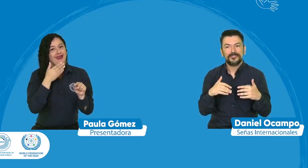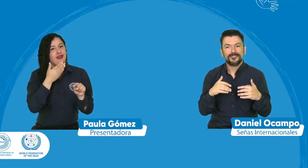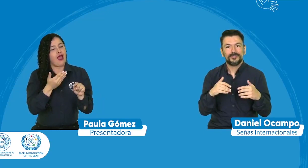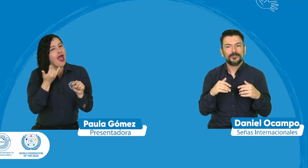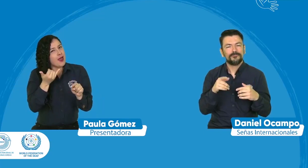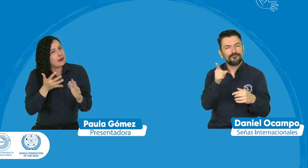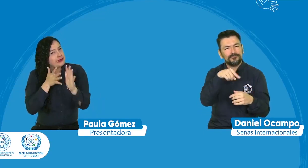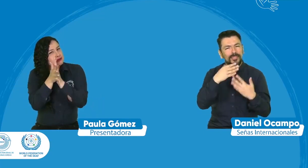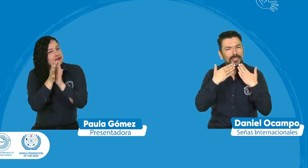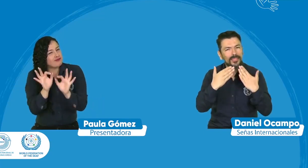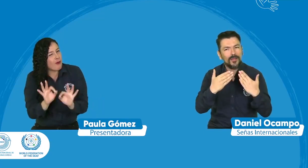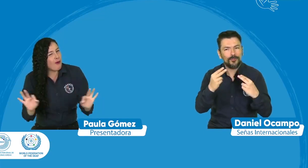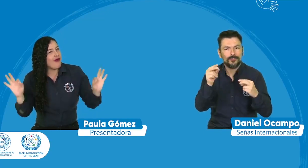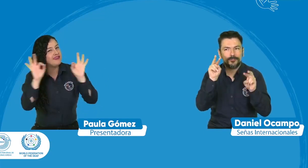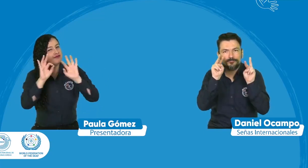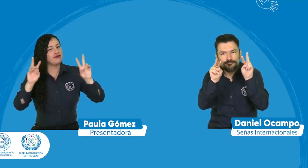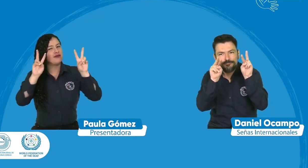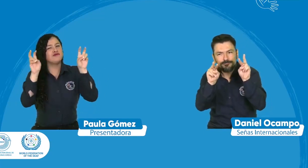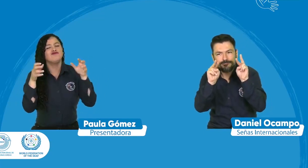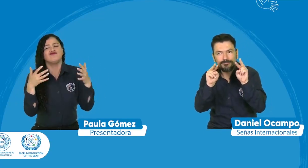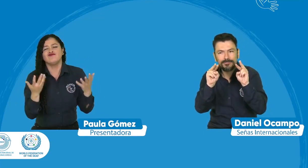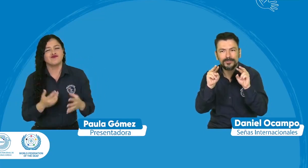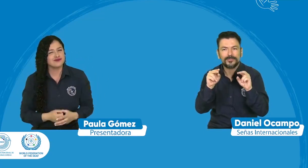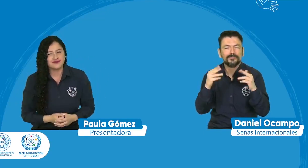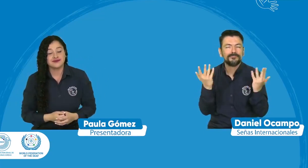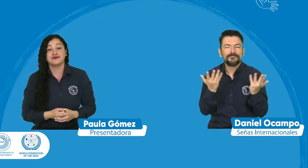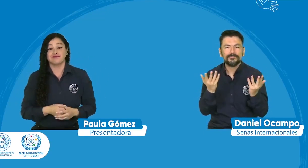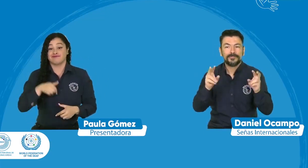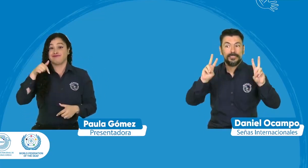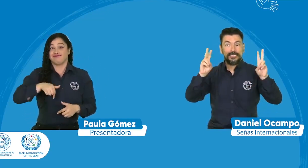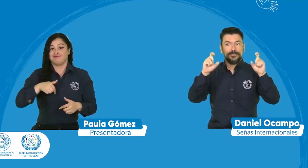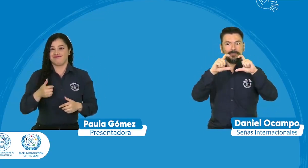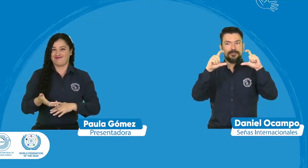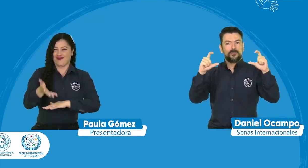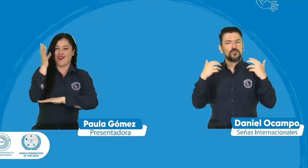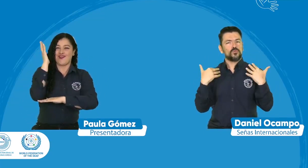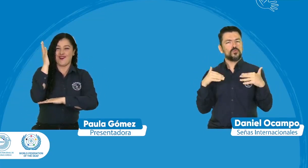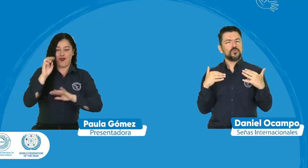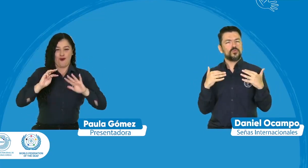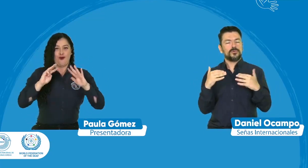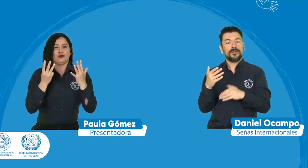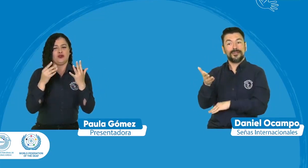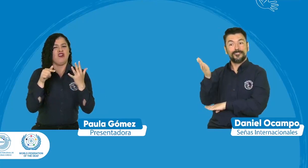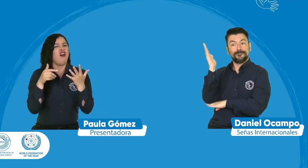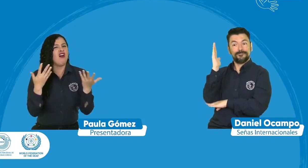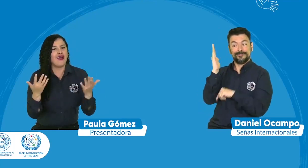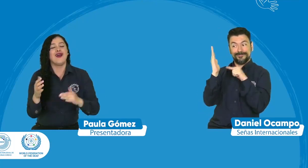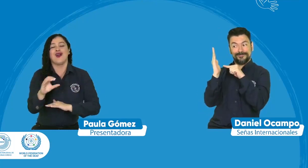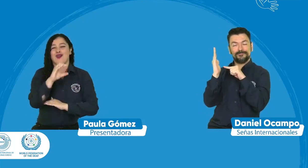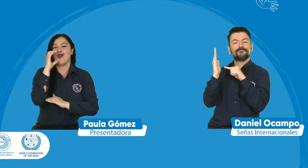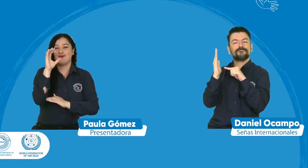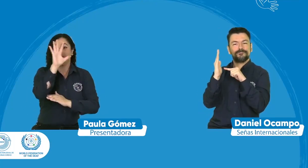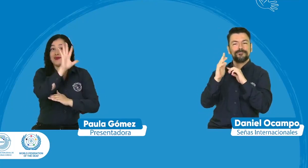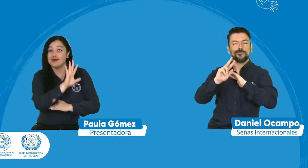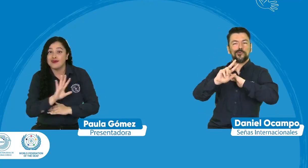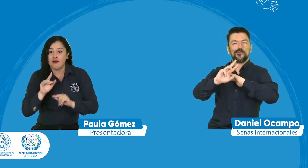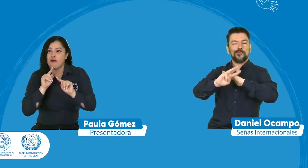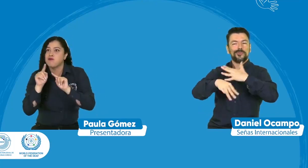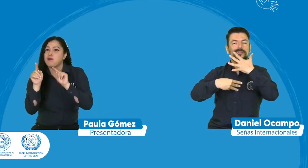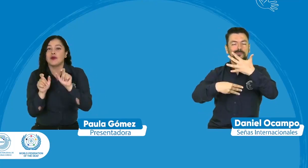gracias gracias Joseph por participar por participar en esta información es de gran importancia y hablando sobre el octavo